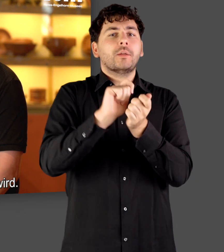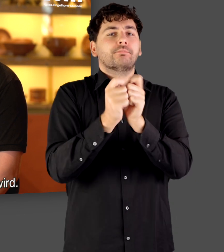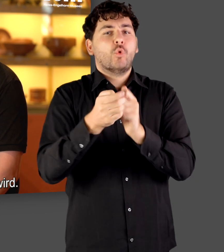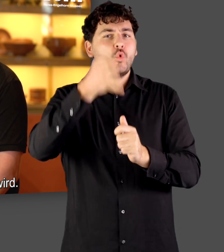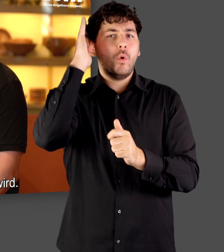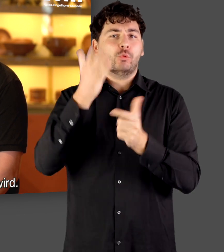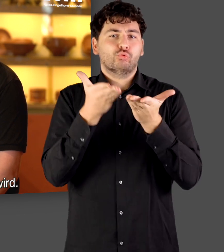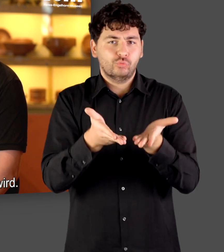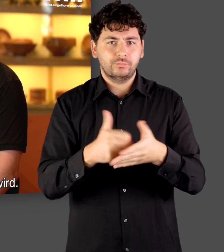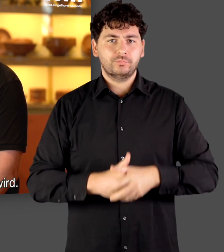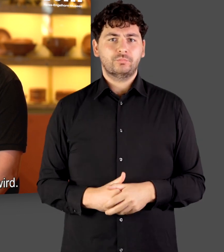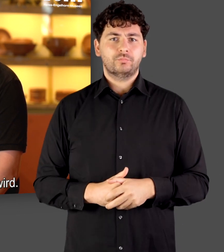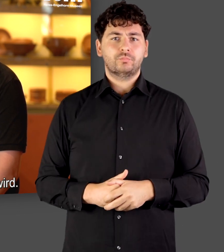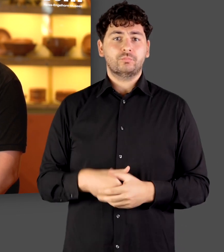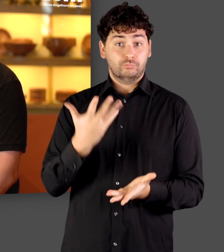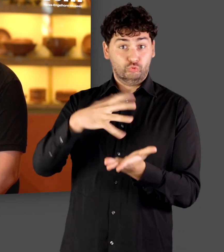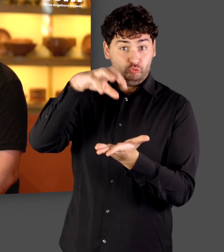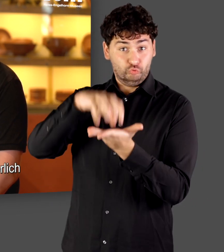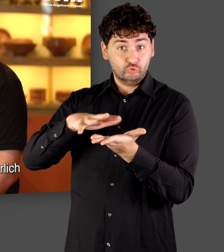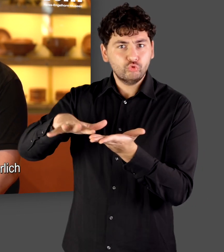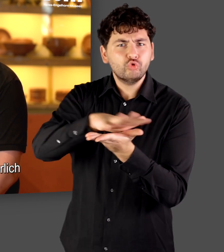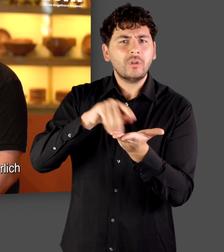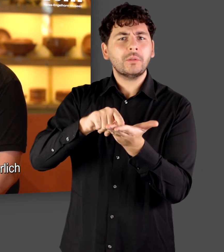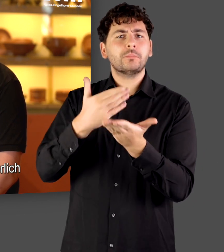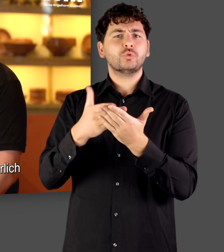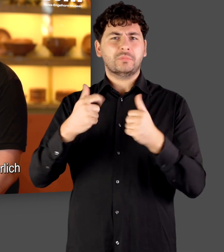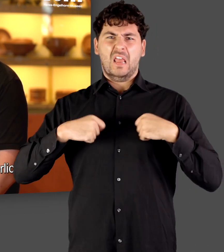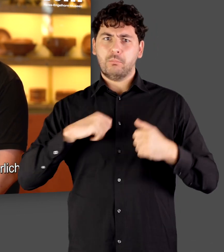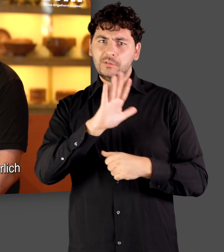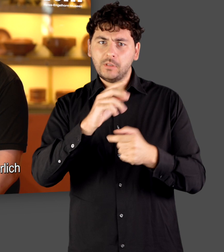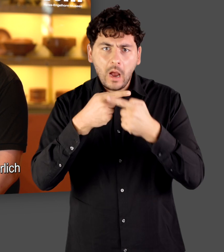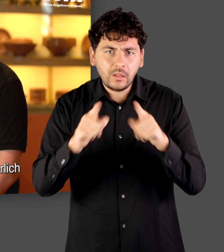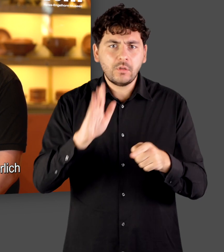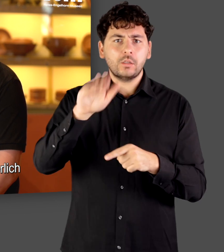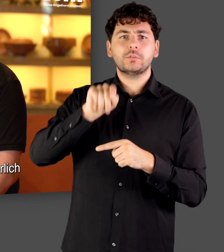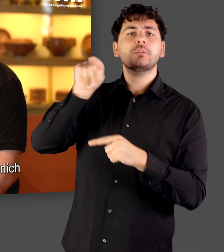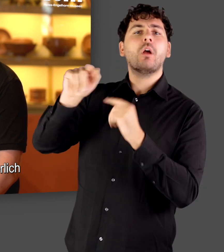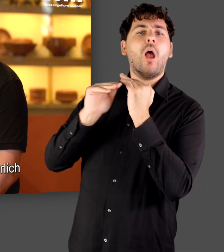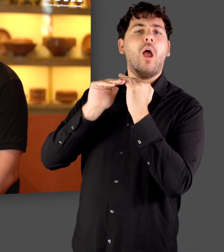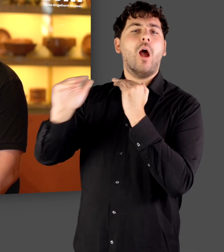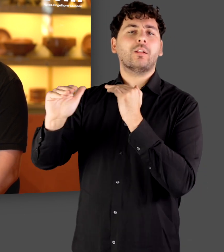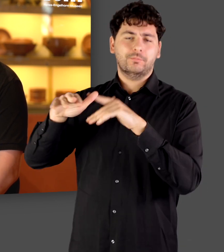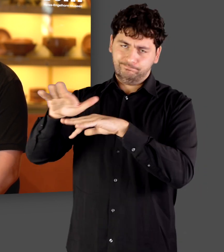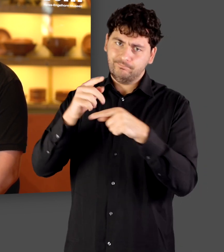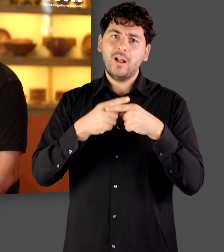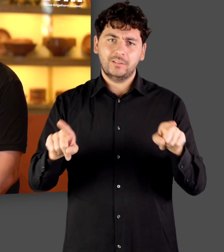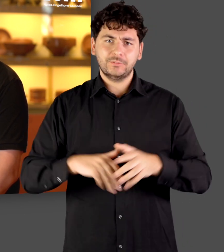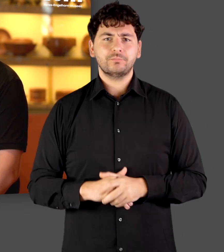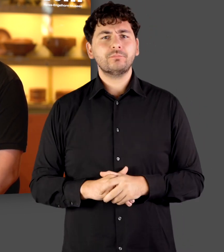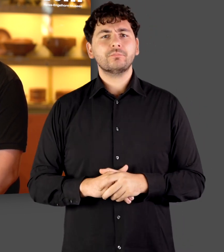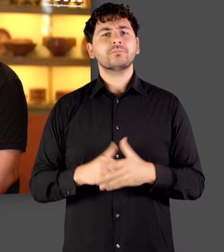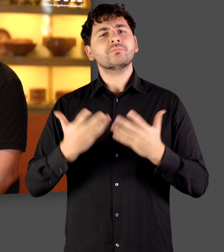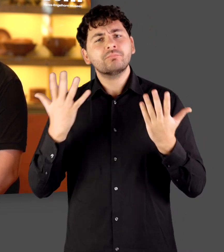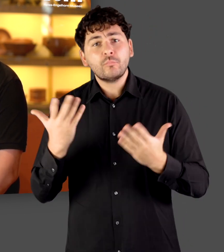ist, die dann aber auch früh römisch wird. Und diese Stadtbewohner hatten sicherlich ein völlig anderes Leben als die Landbewohner,